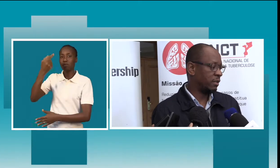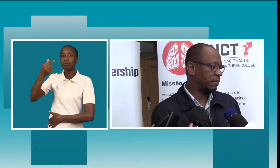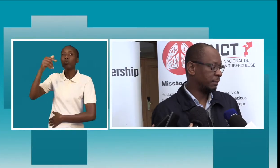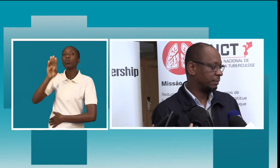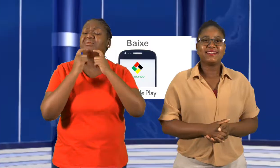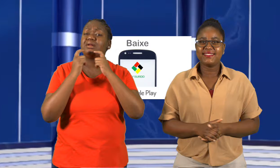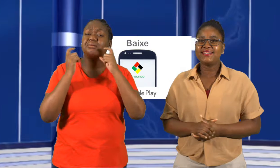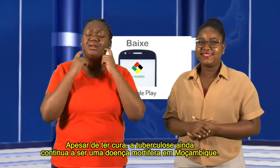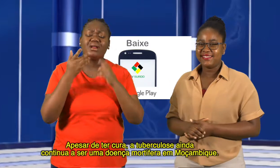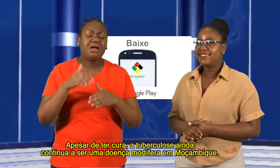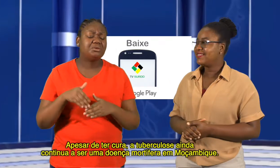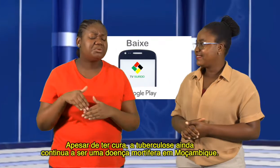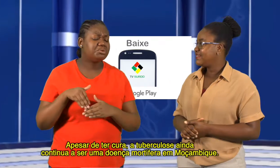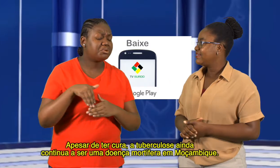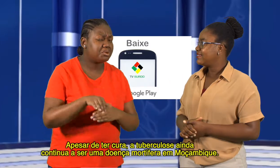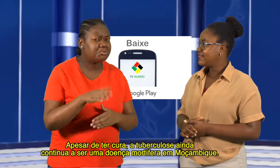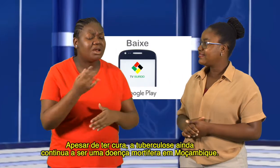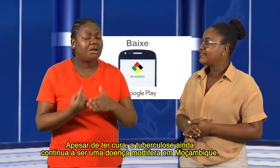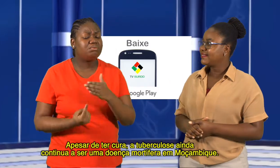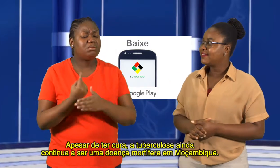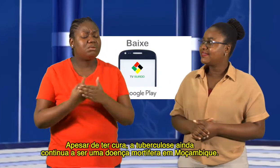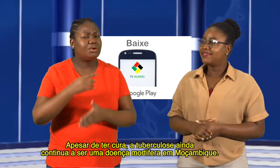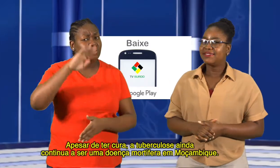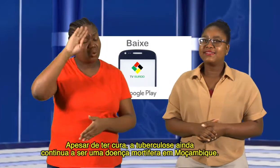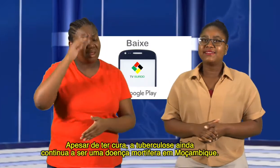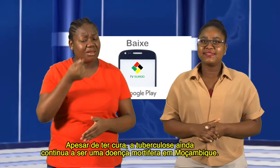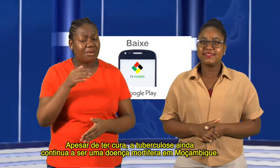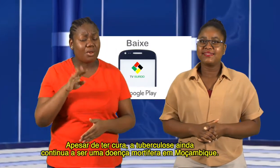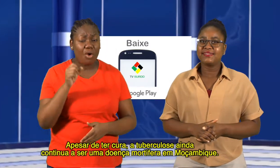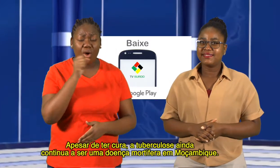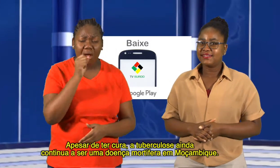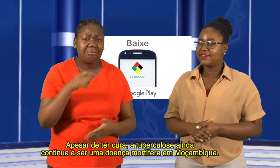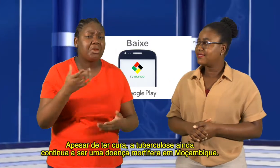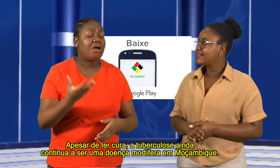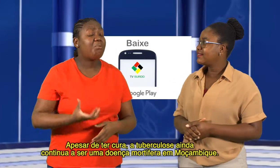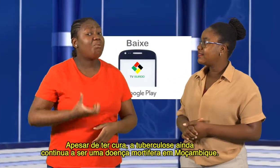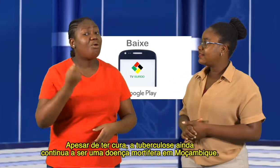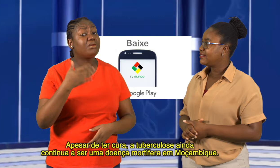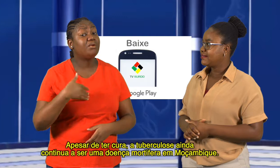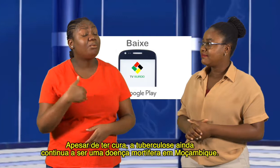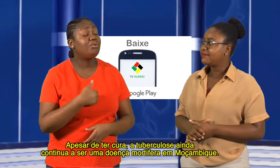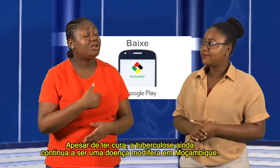ativa. Apesar de ter cura, a tuberculose ainda continua a ser uma doença mortífera em Moçambique.